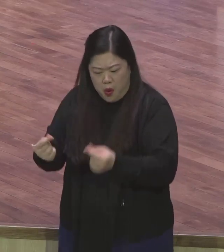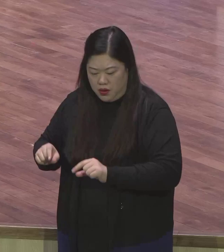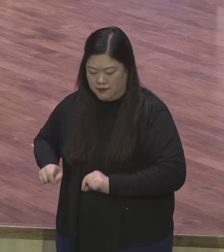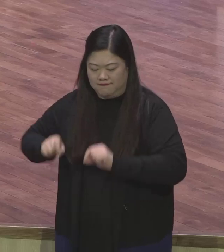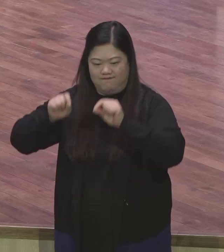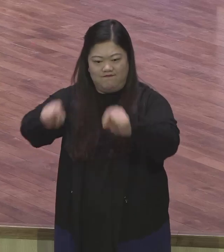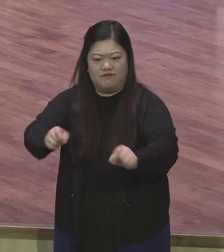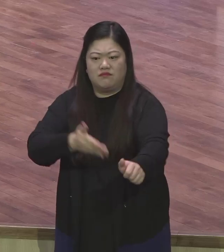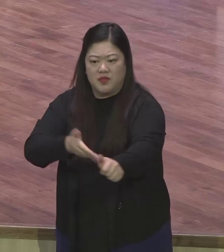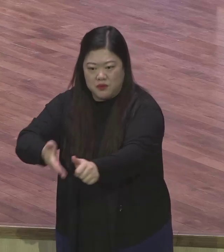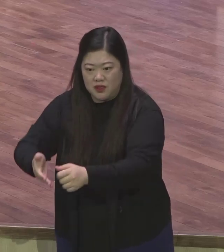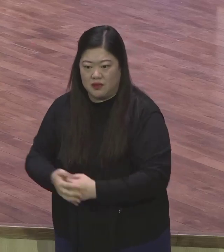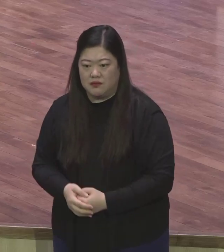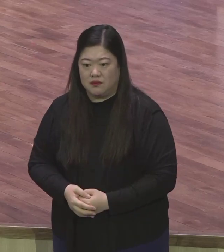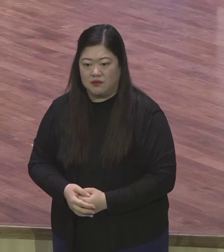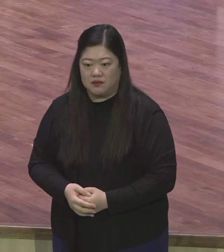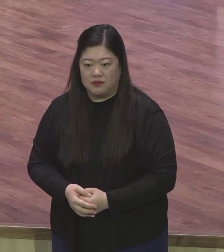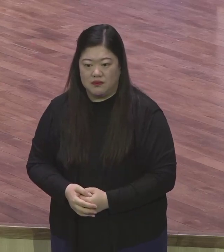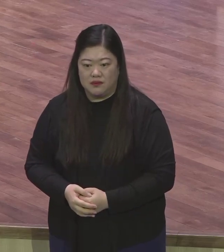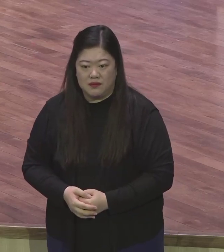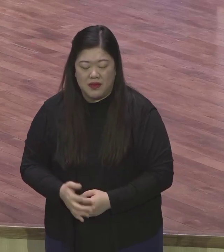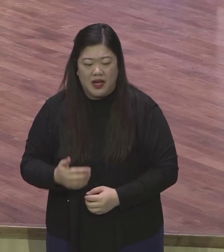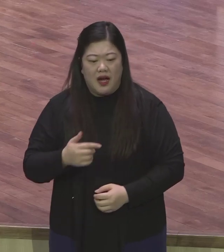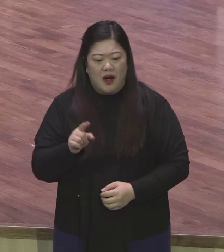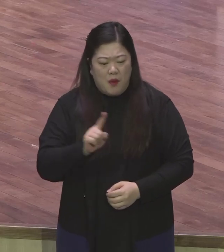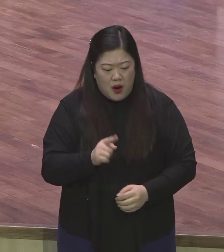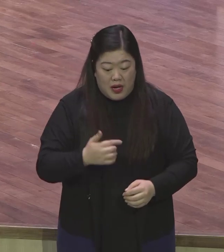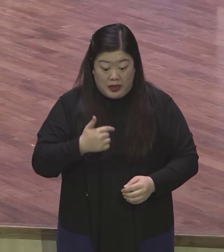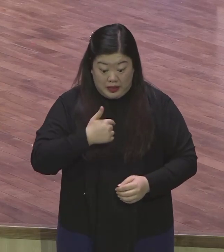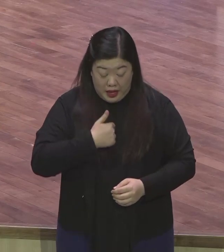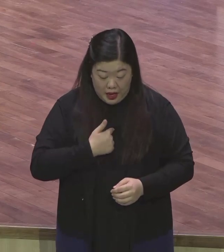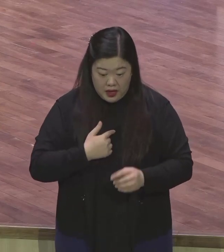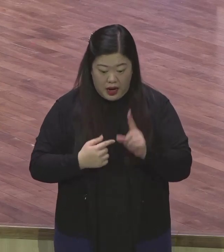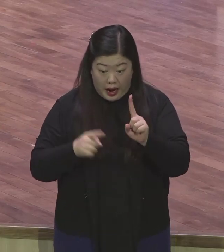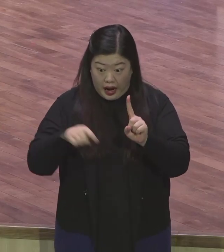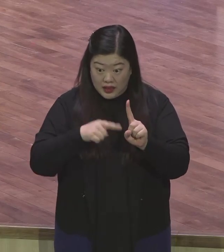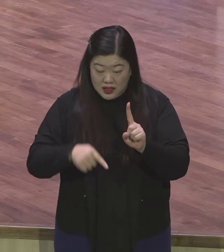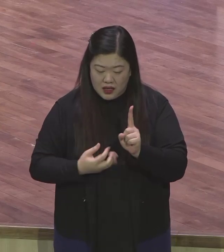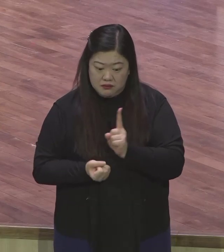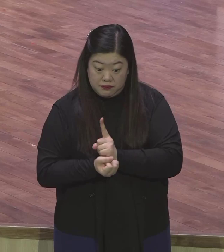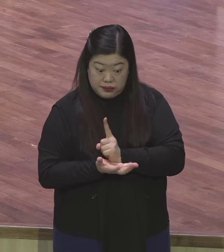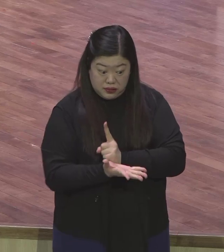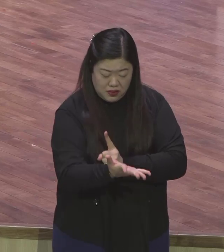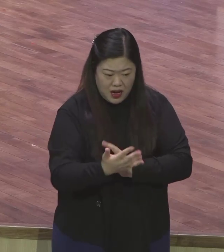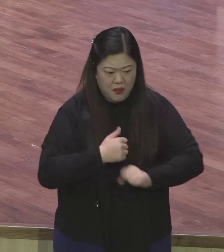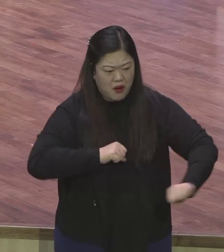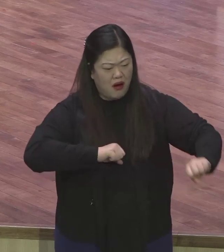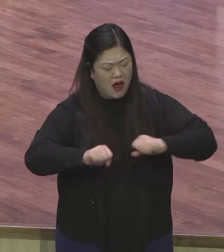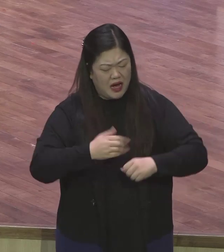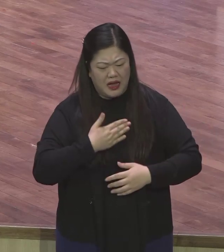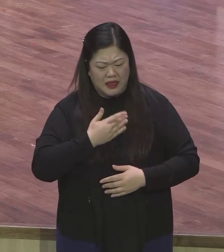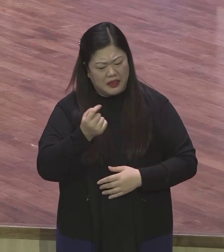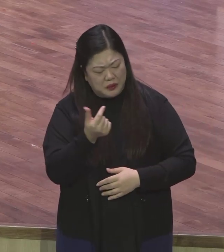여천도만 된다고 하면 성교만 된다고 하면 저 사람이 주께로 돌아오기만 한다고 하면 나는 아무 상관없다.